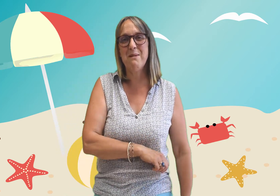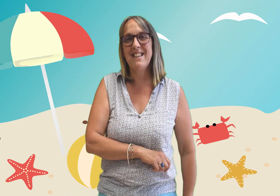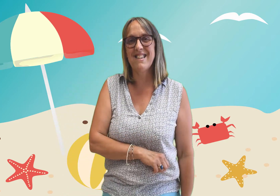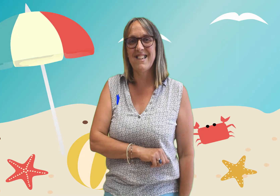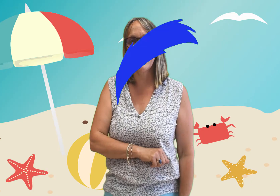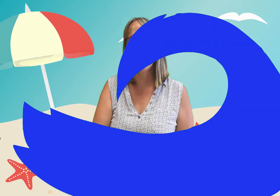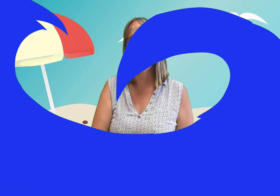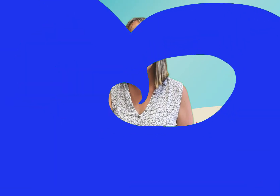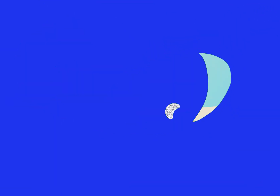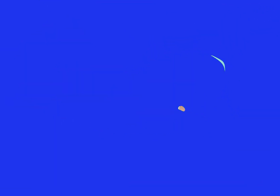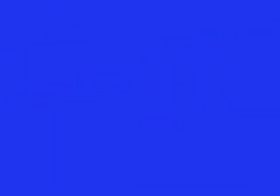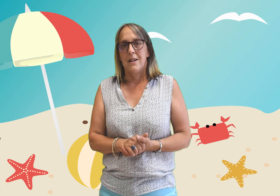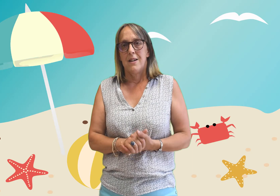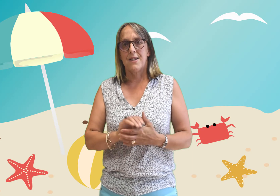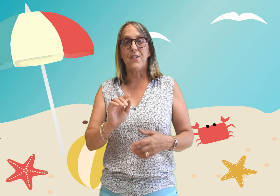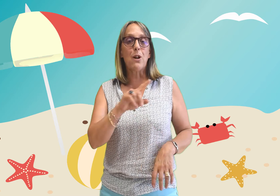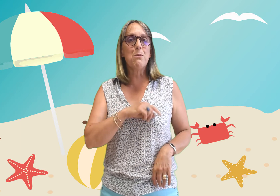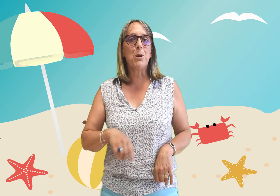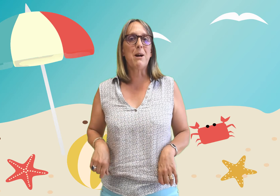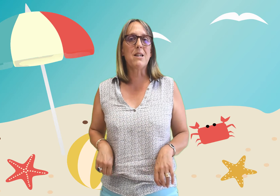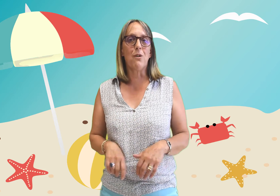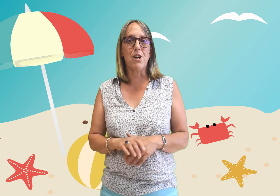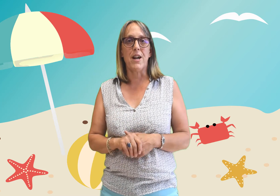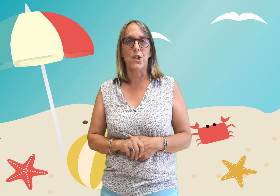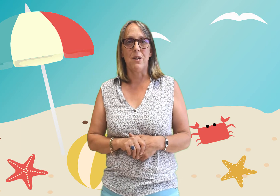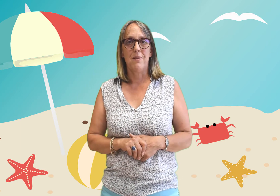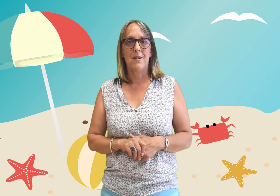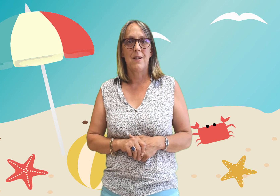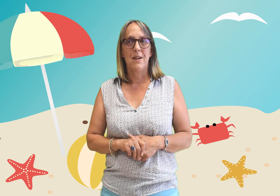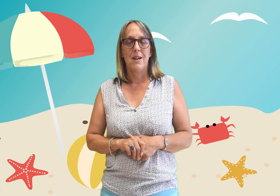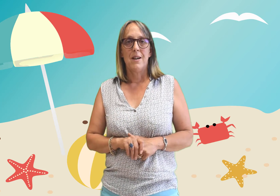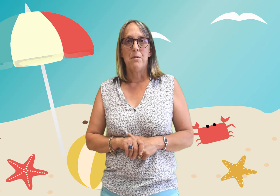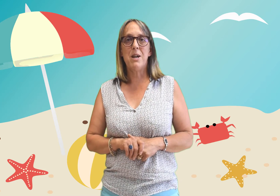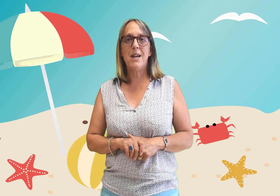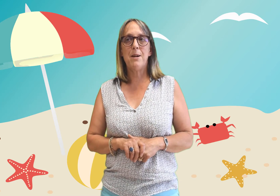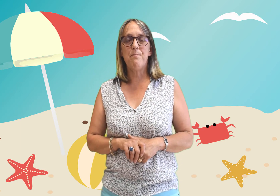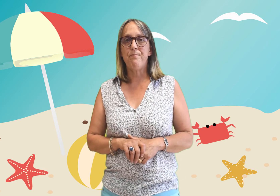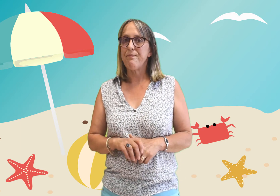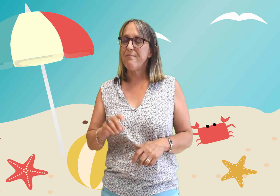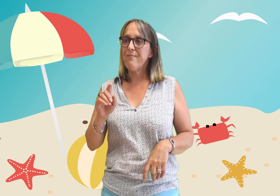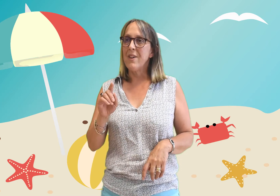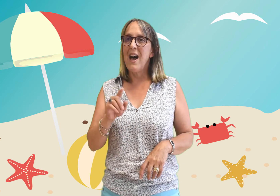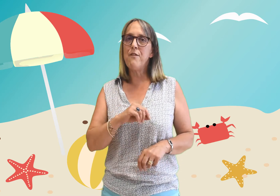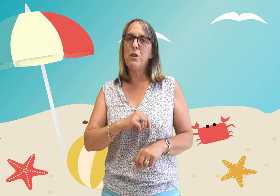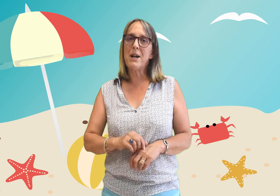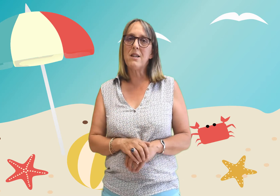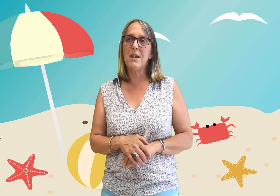bête ça va être le moment de partir en voyage mais avant de partir